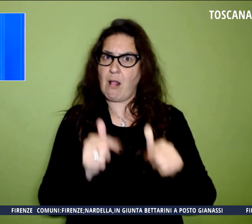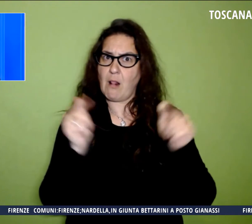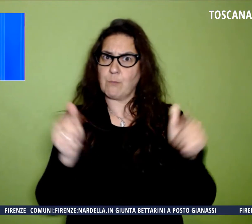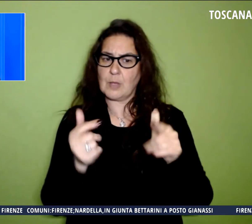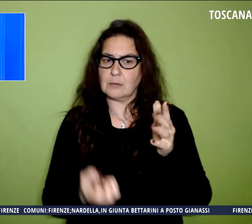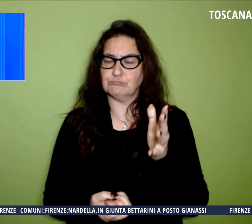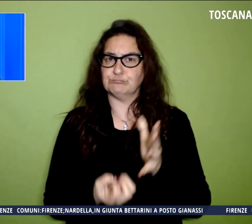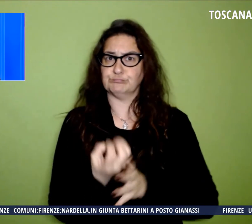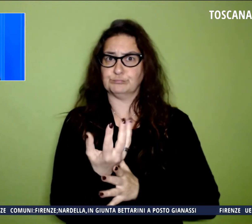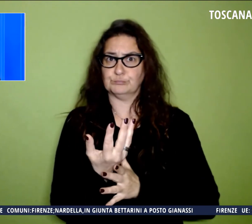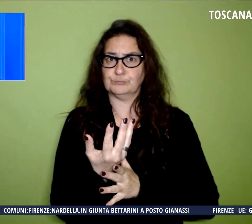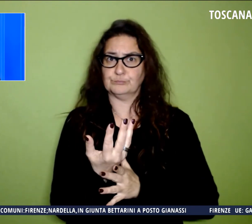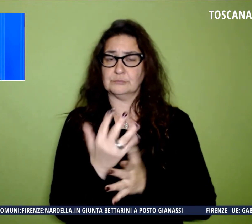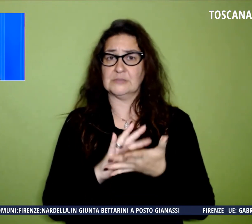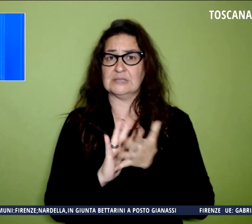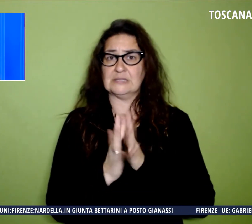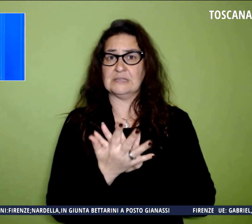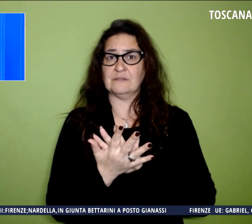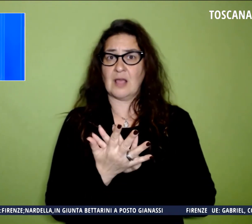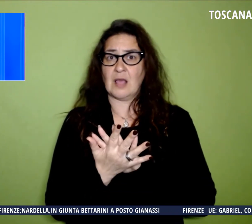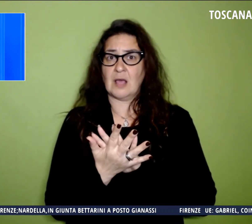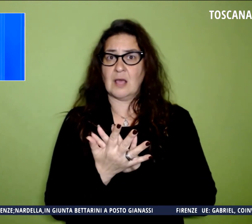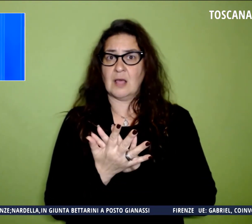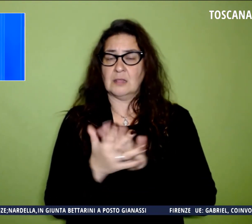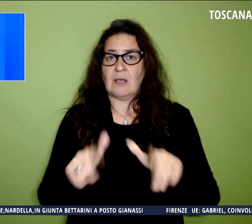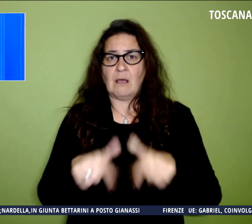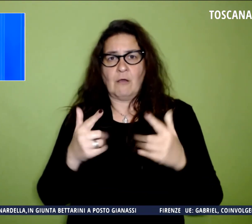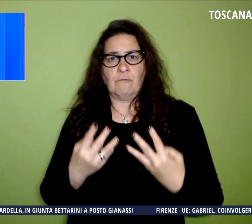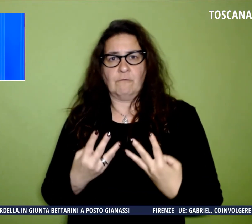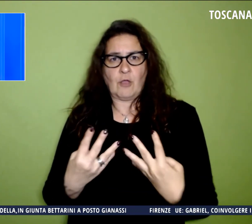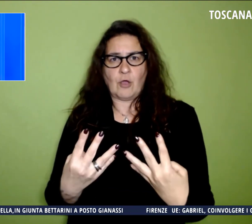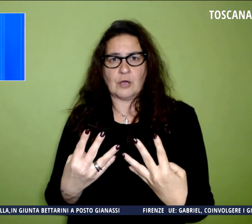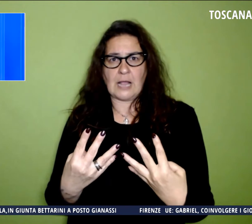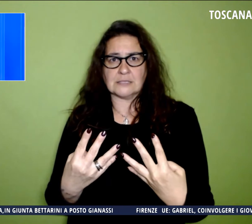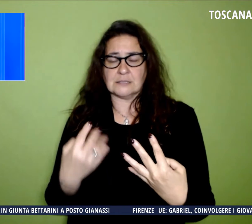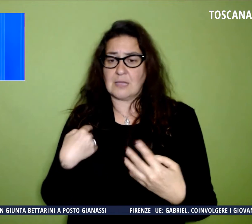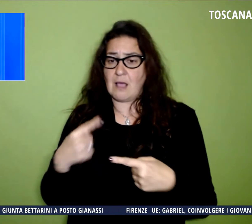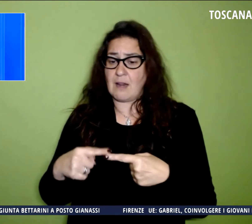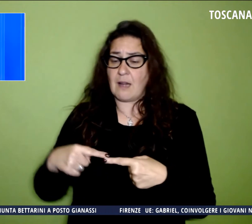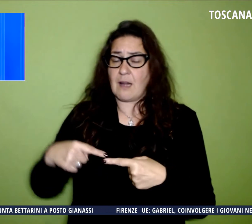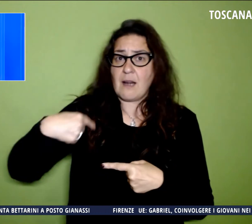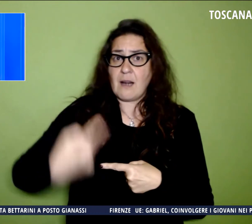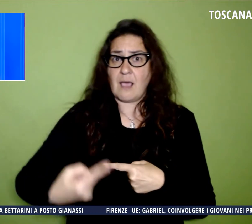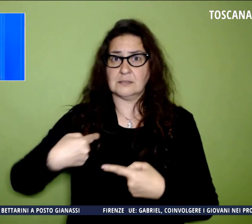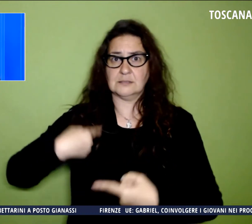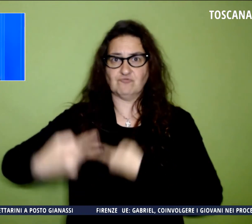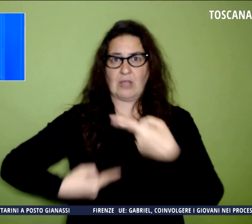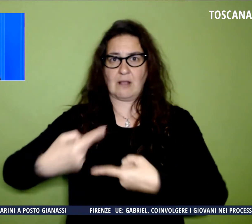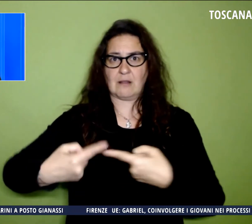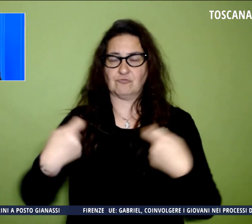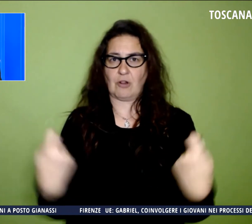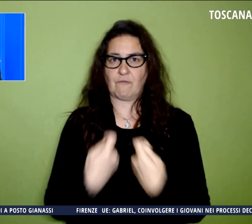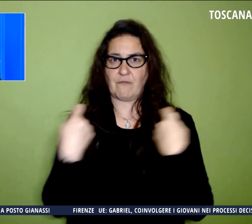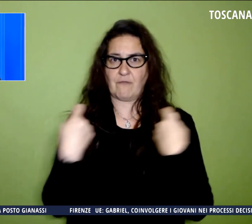formeranno la foresta dedicata al Next Generation Fest, quindi ogni albero sarà